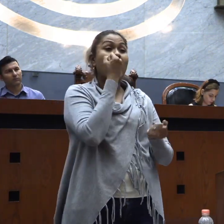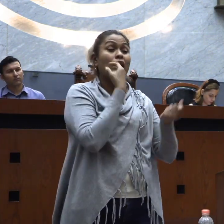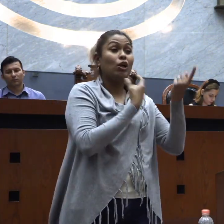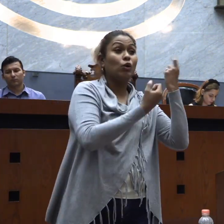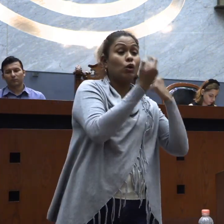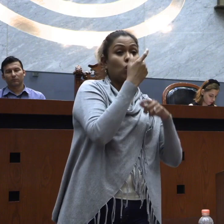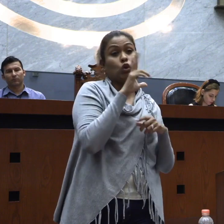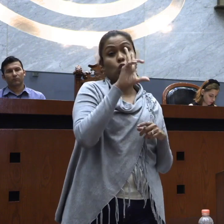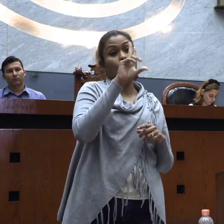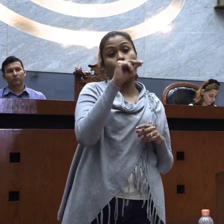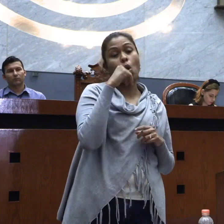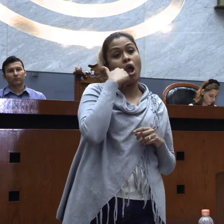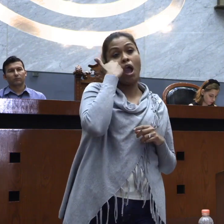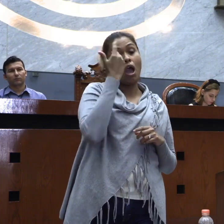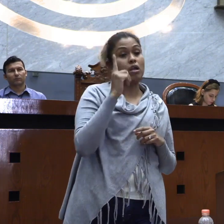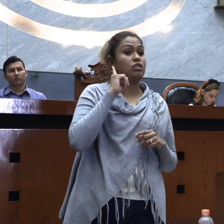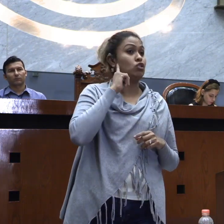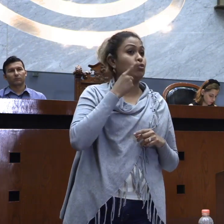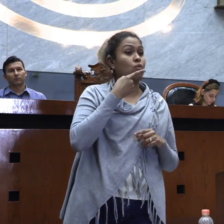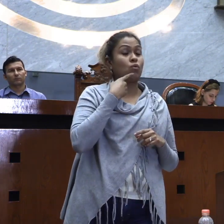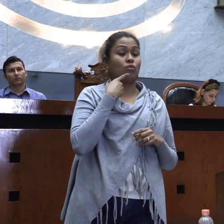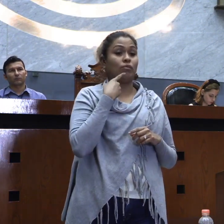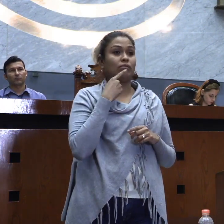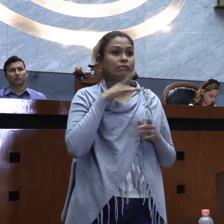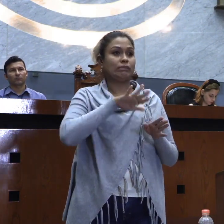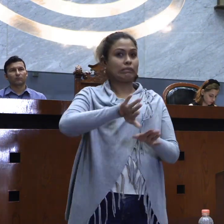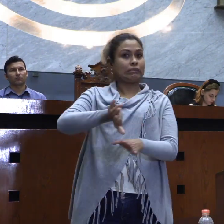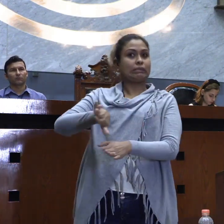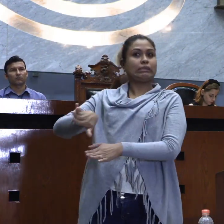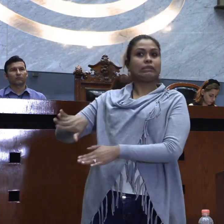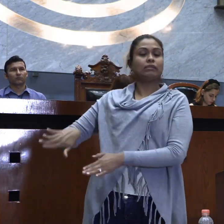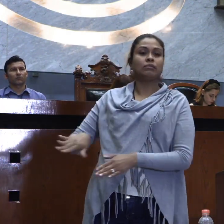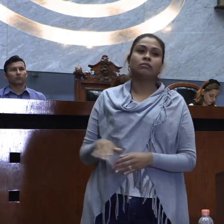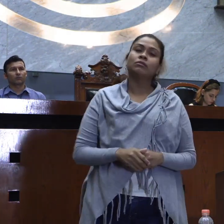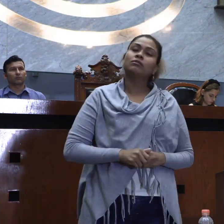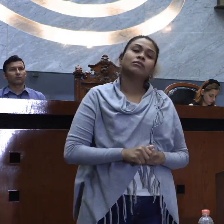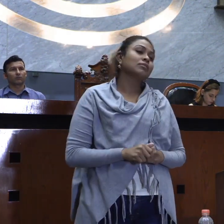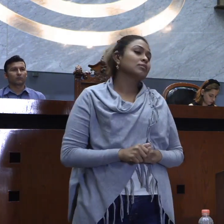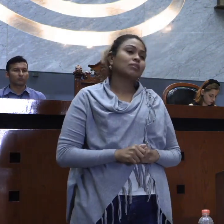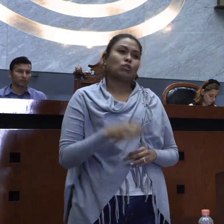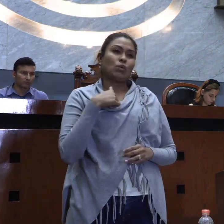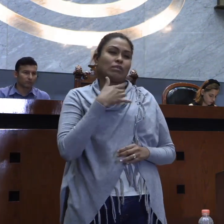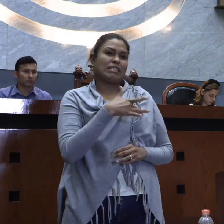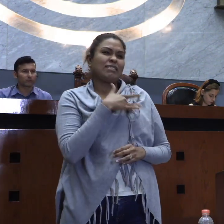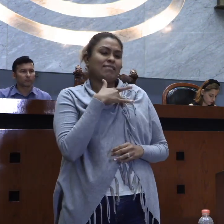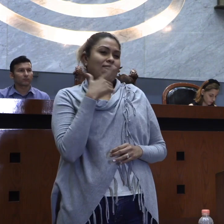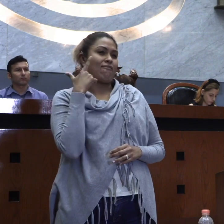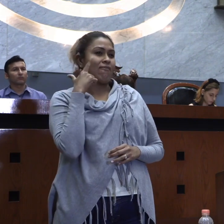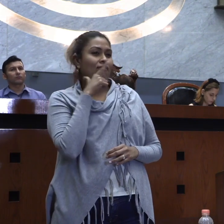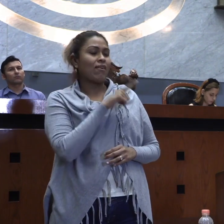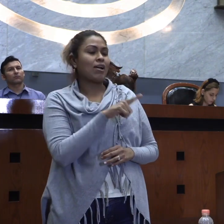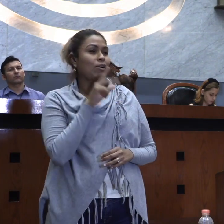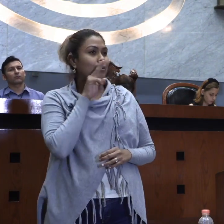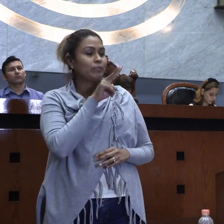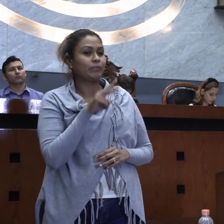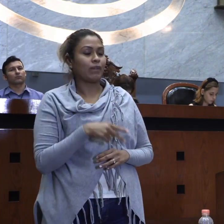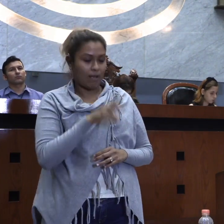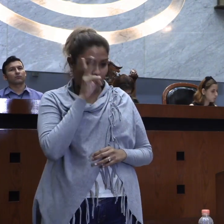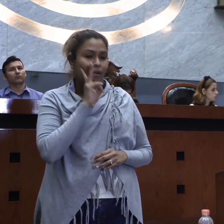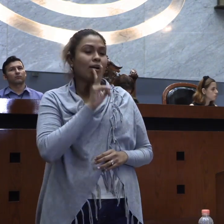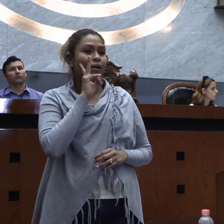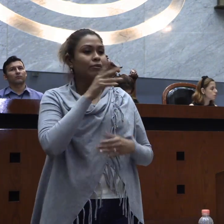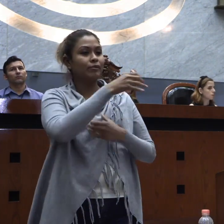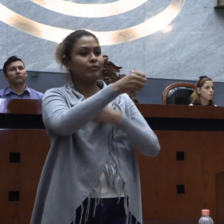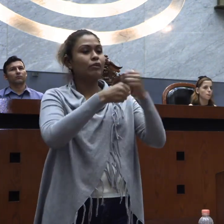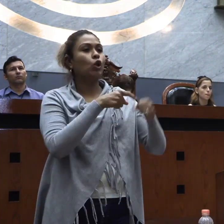falta mucho para las personas sordas, porque son discriminadas, son